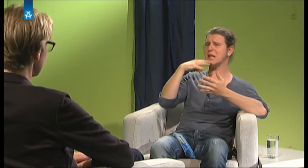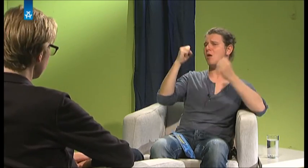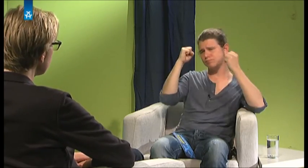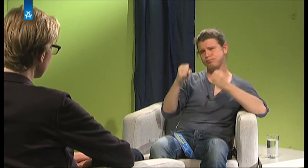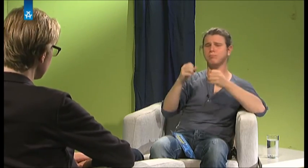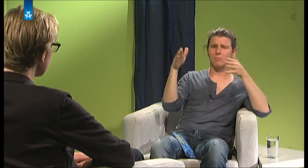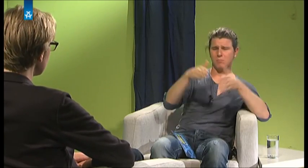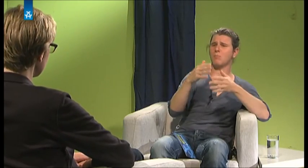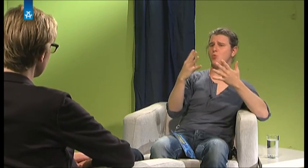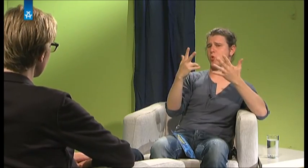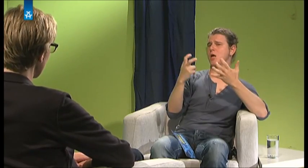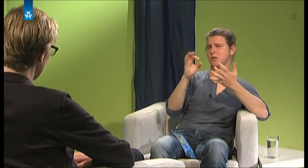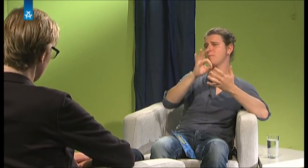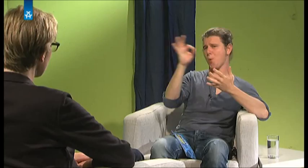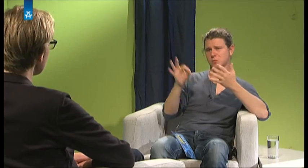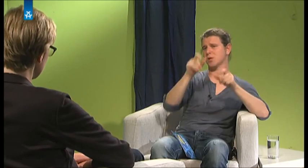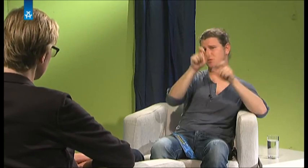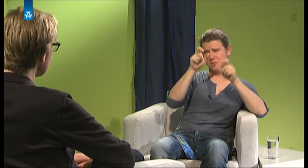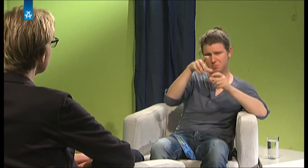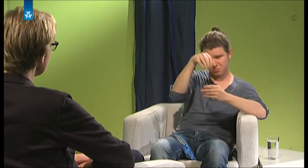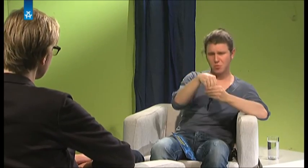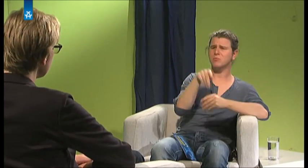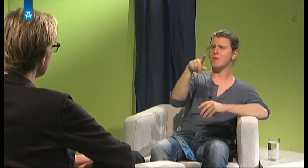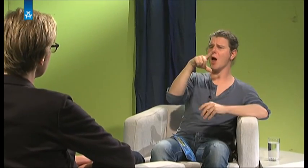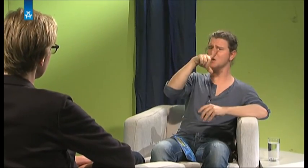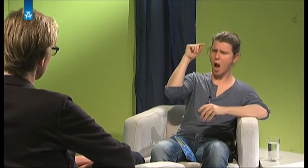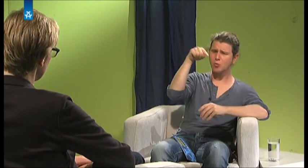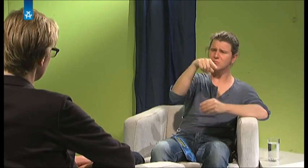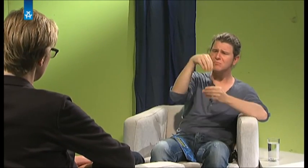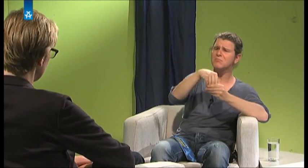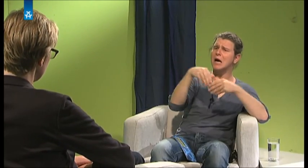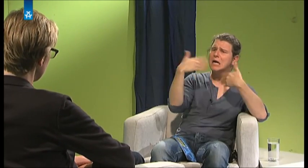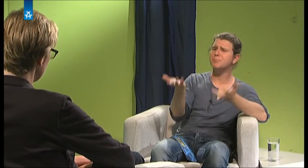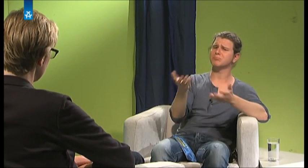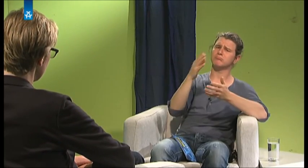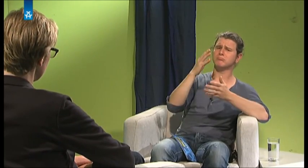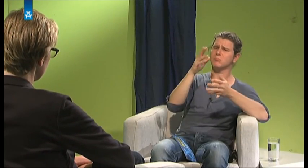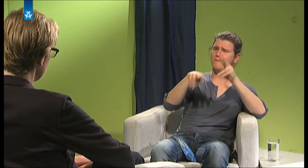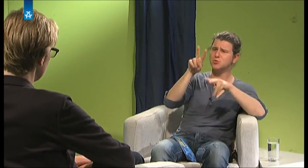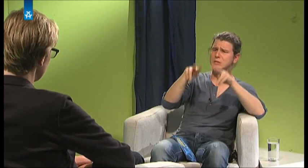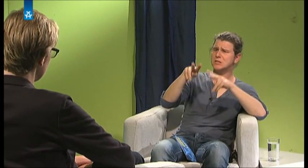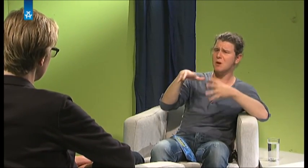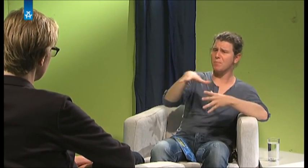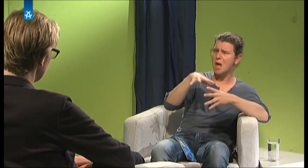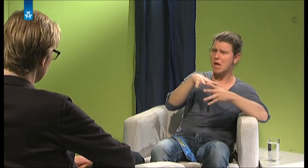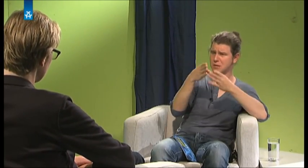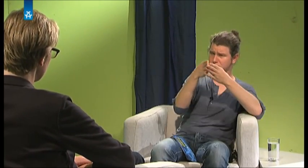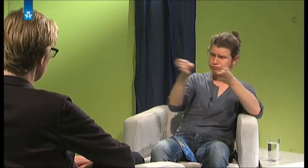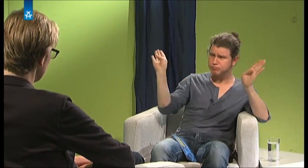89 Prozent wirklich Amerikaner sind. Vielleicht kannst du noch was erzählen zu den verschiedenen Bereichen, die es da gibt. Was kann man da